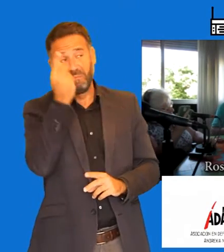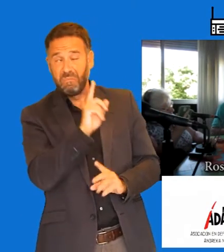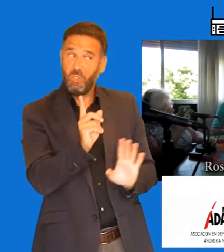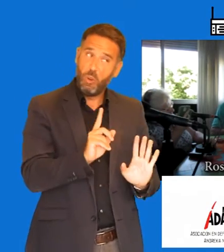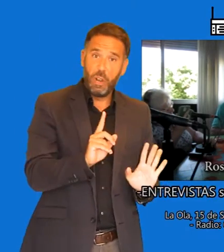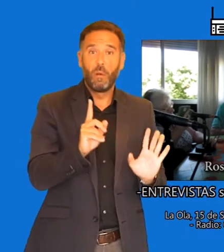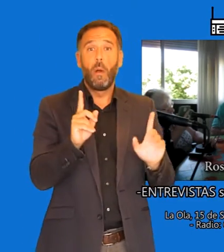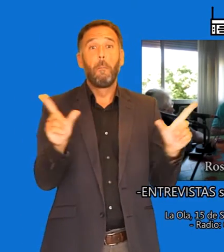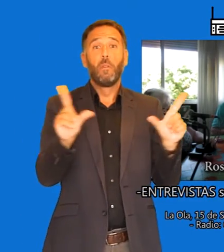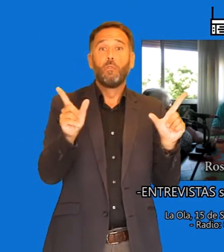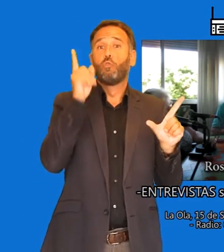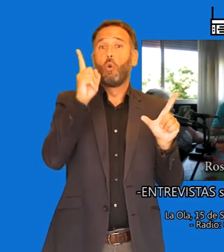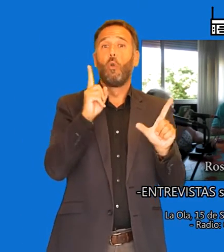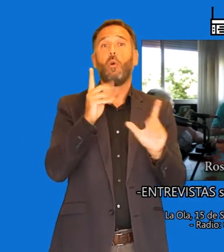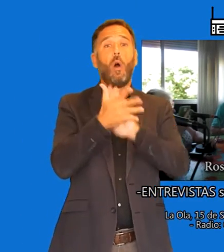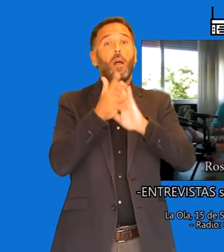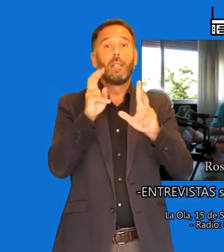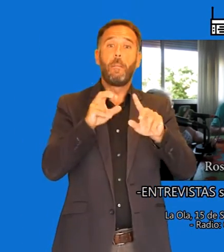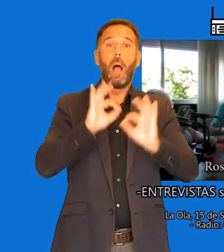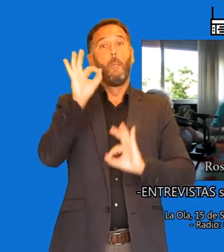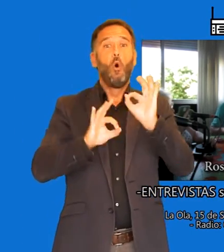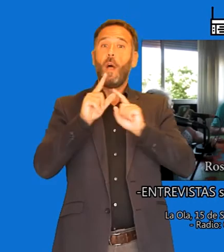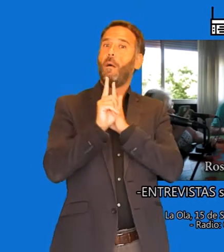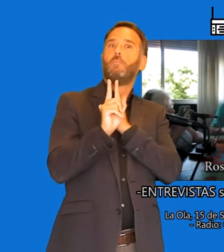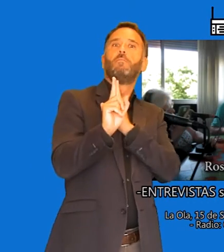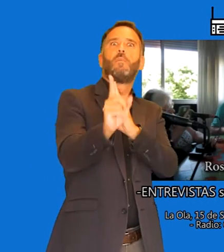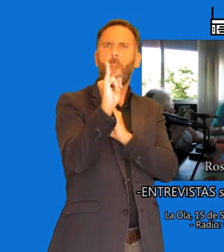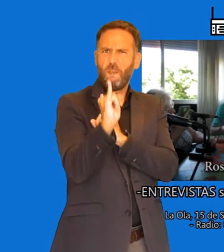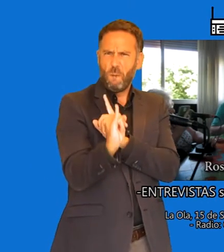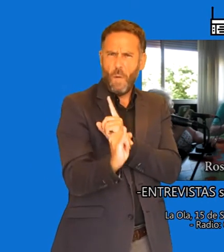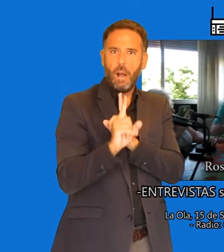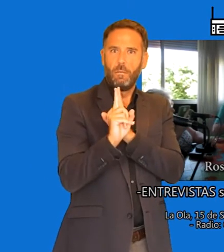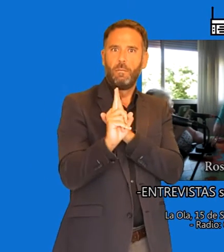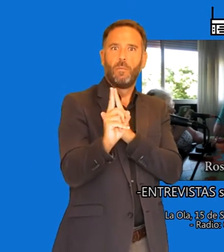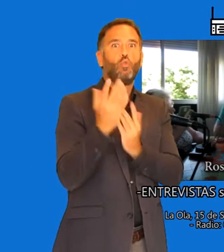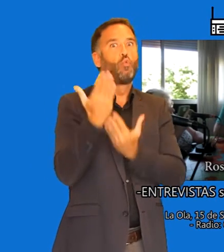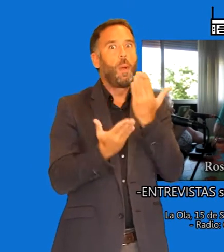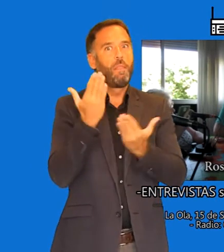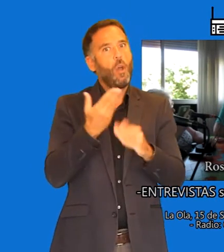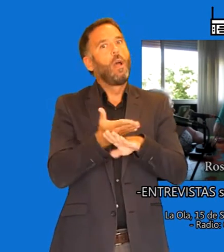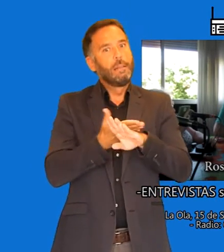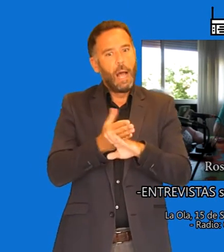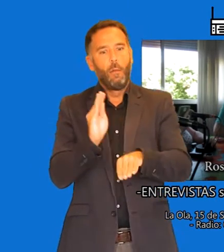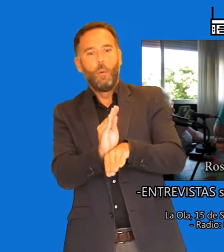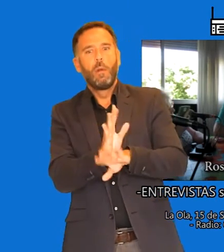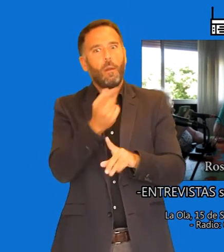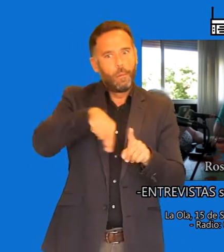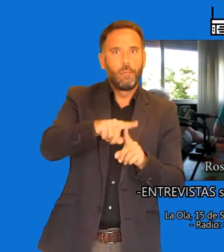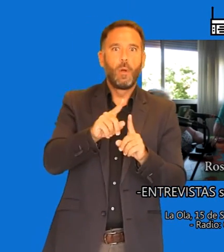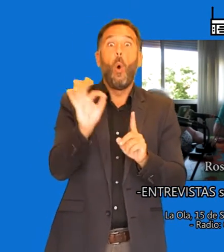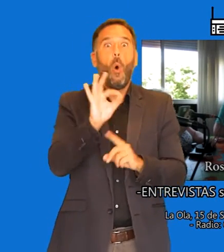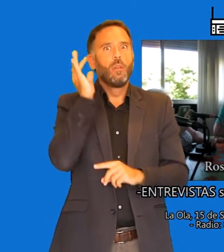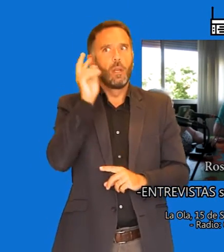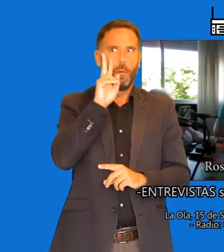cuando hay un desfile, pero un desfile que está subvencionado por el Estado, o cuando una chica se la ve tan